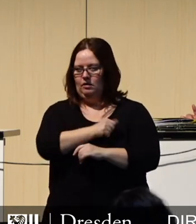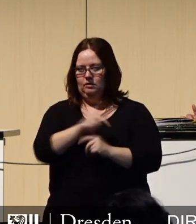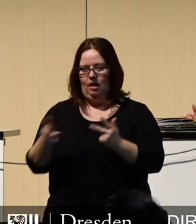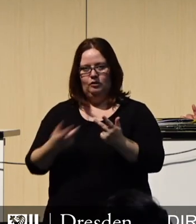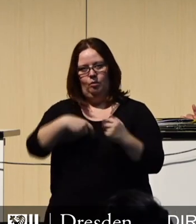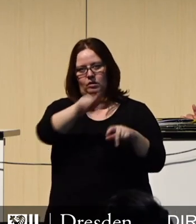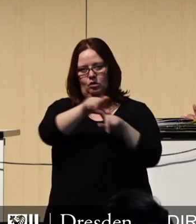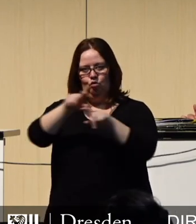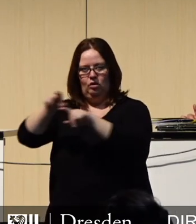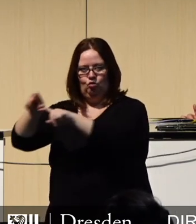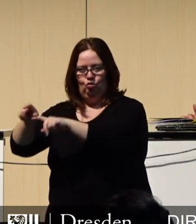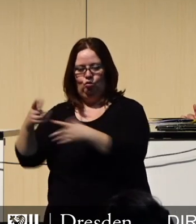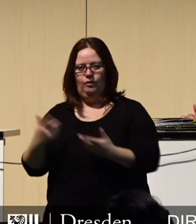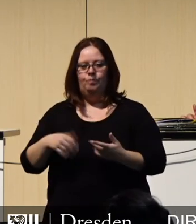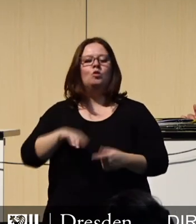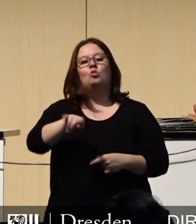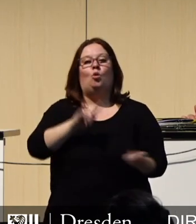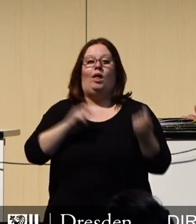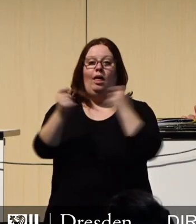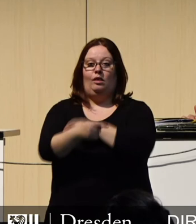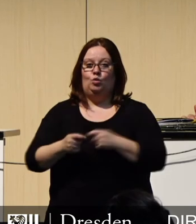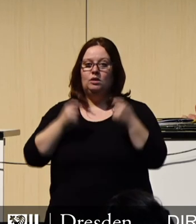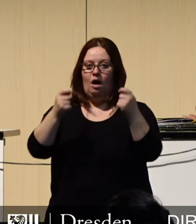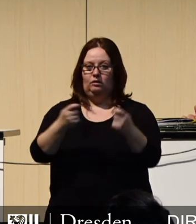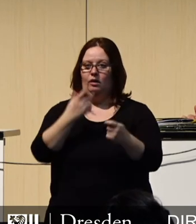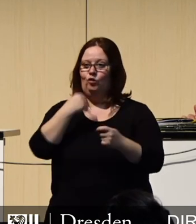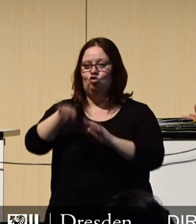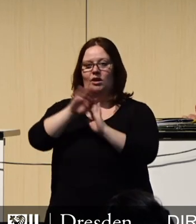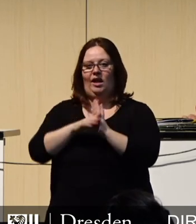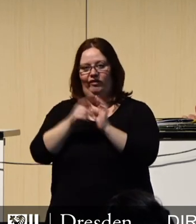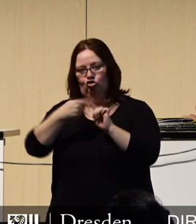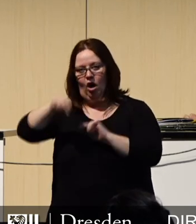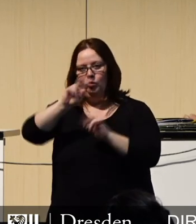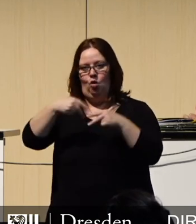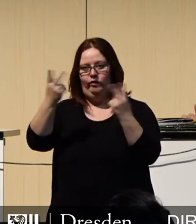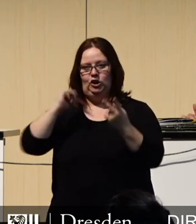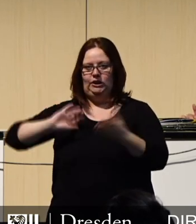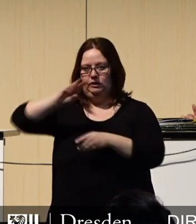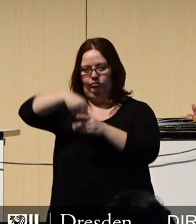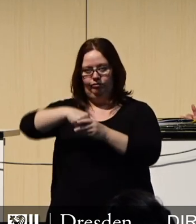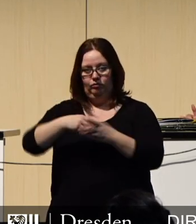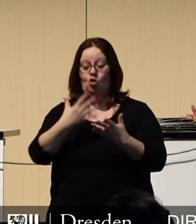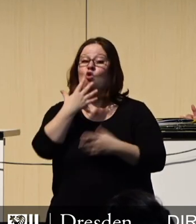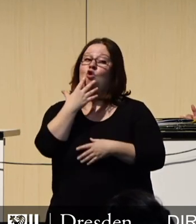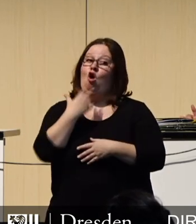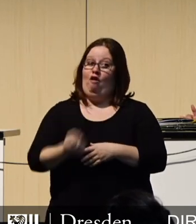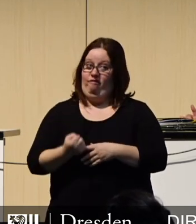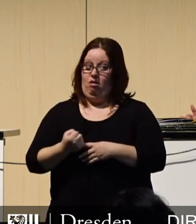haben in den eingebrachten Änderungsantrag auch versucht, die Tarifsteigerungen im öffentlichen Dienst einzuplanen, in der Hoffnung,